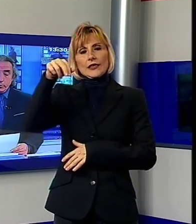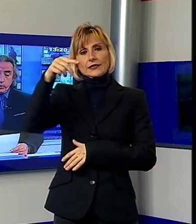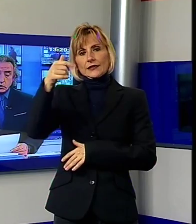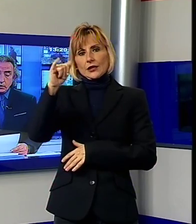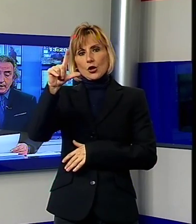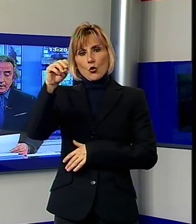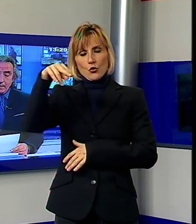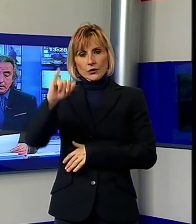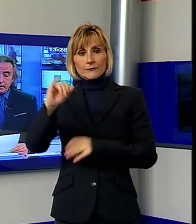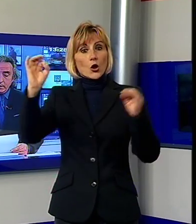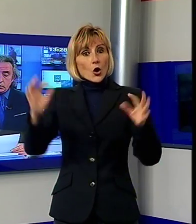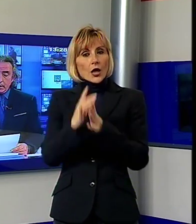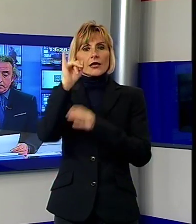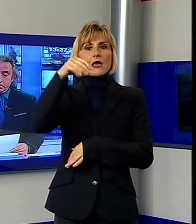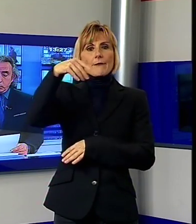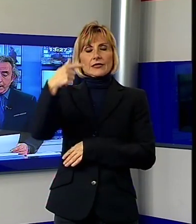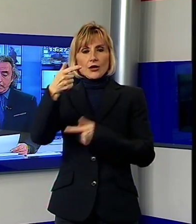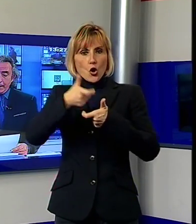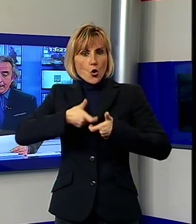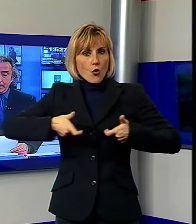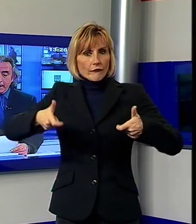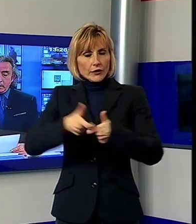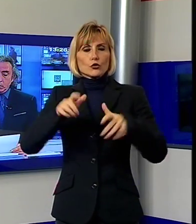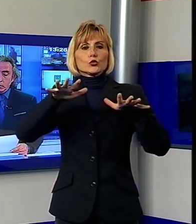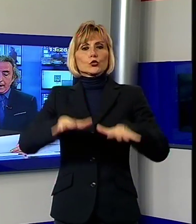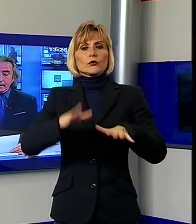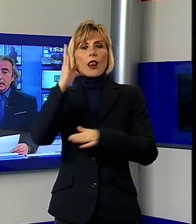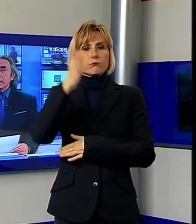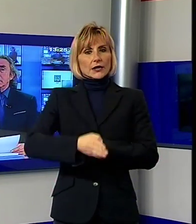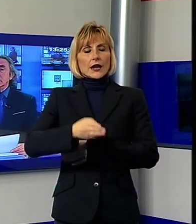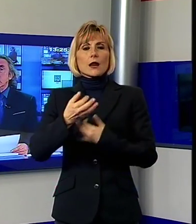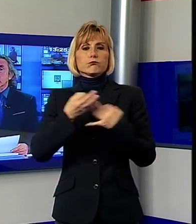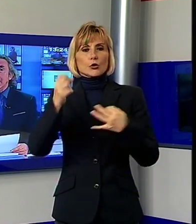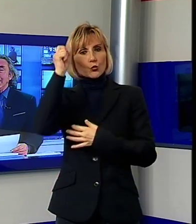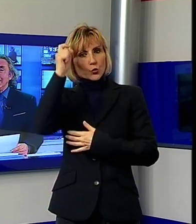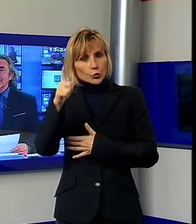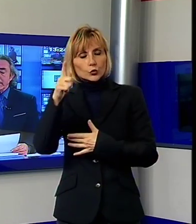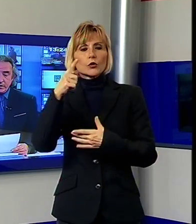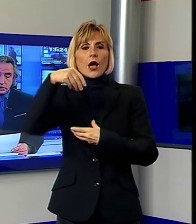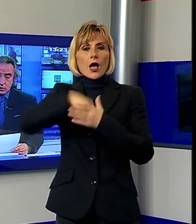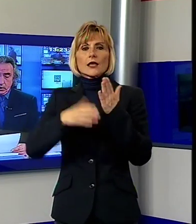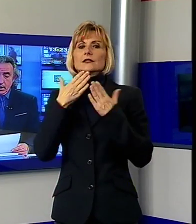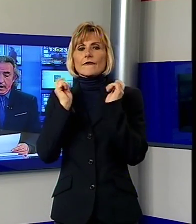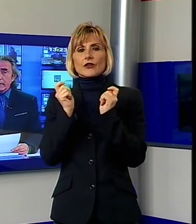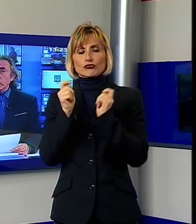promosso da IMT sulla tutela penale dei beni culturali che si svolgerà in San Francesco. Ai lavori